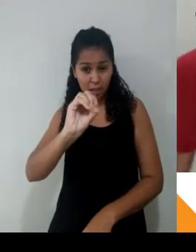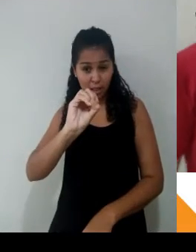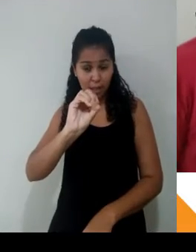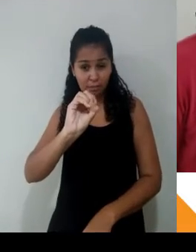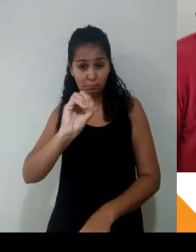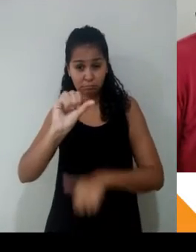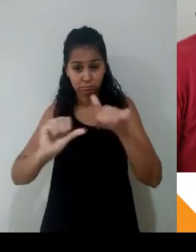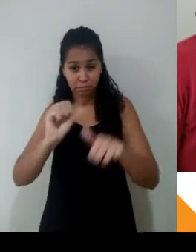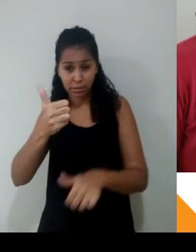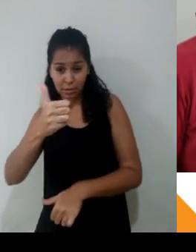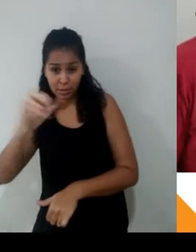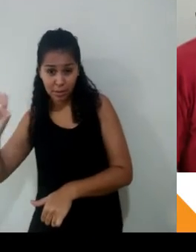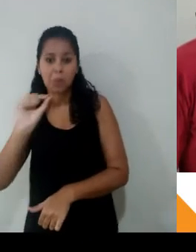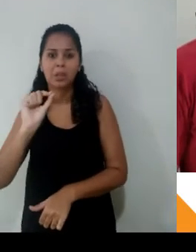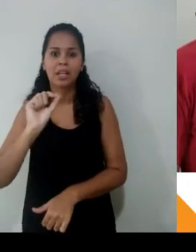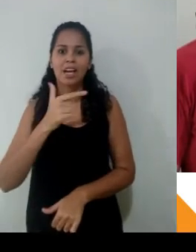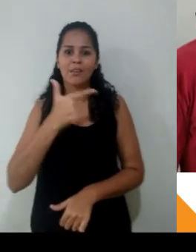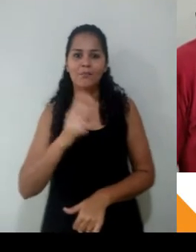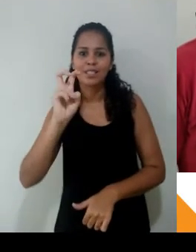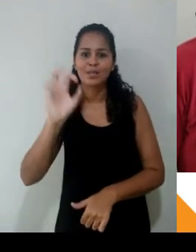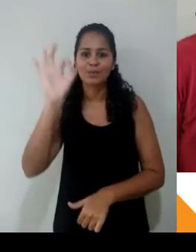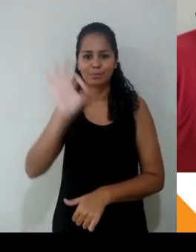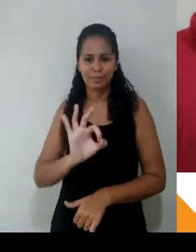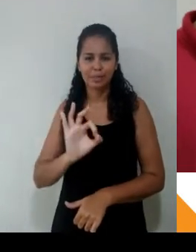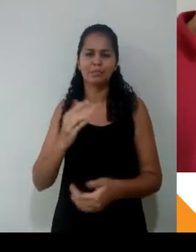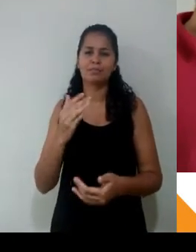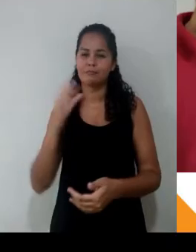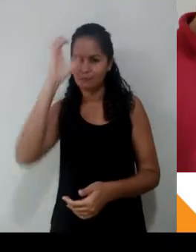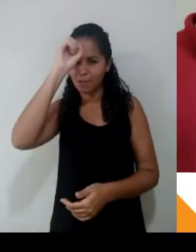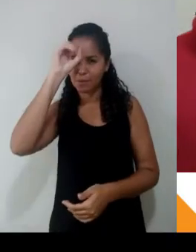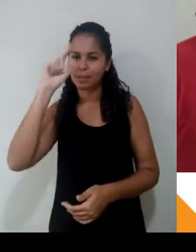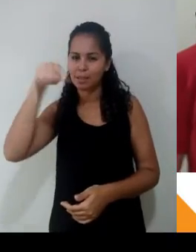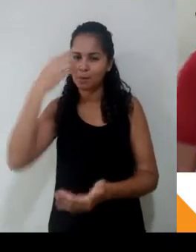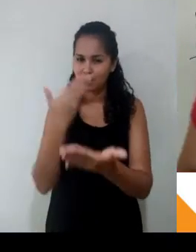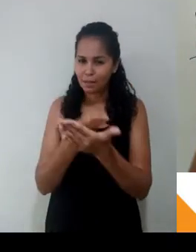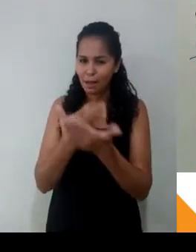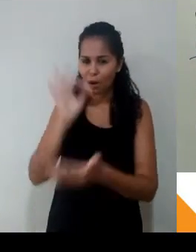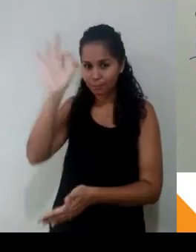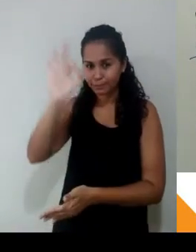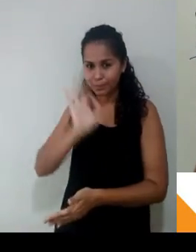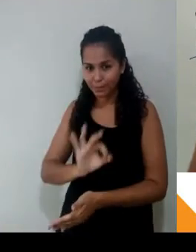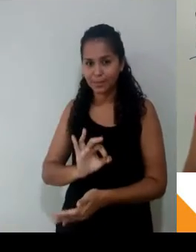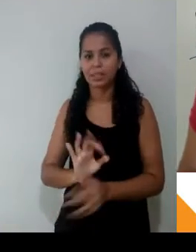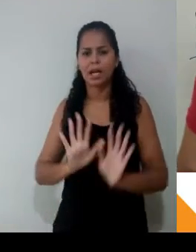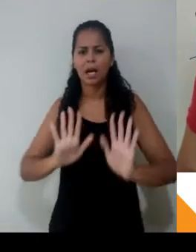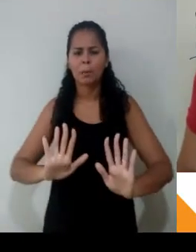maravilha? Só que se você aumentou 20%, se você fizer 20% de 5, eu já vou adiantar pra você. Dá 1.